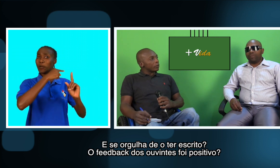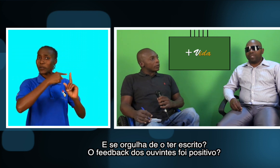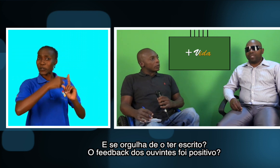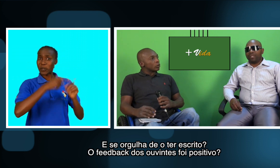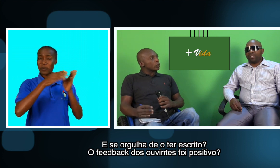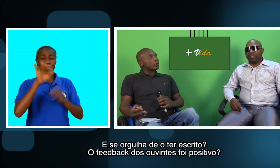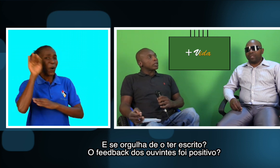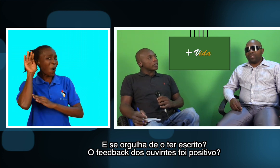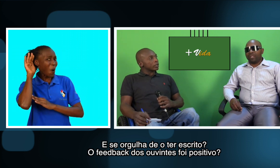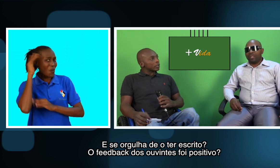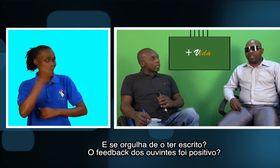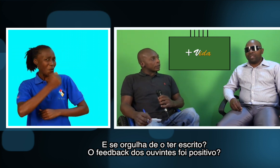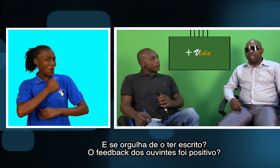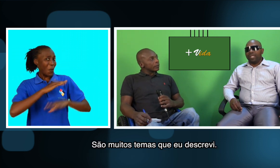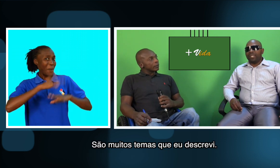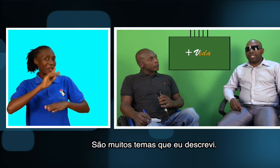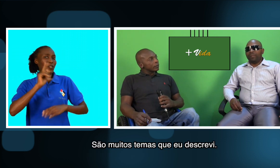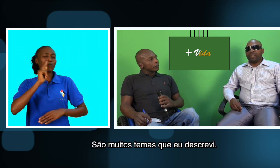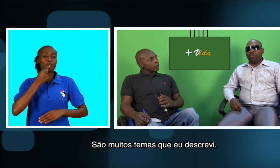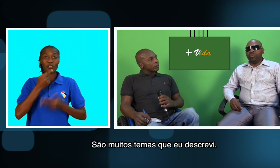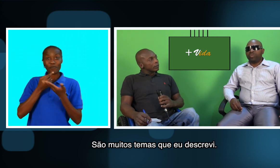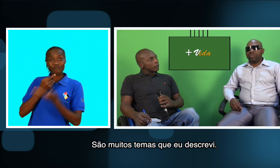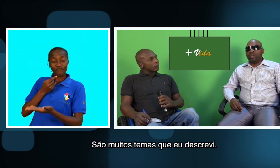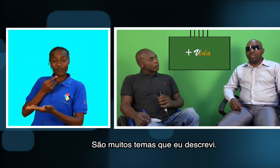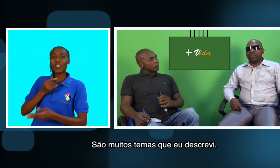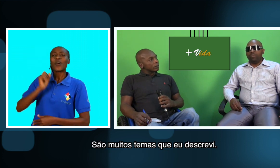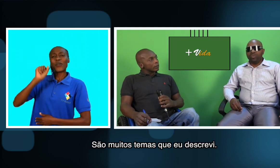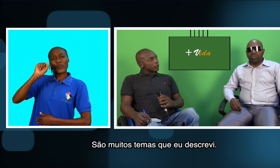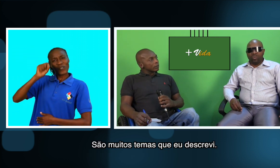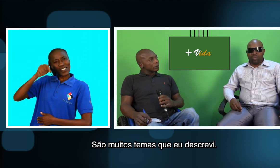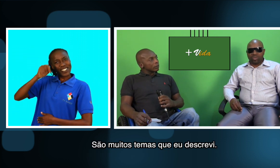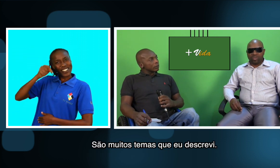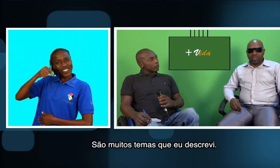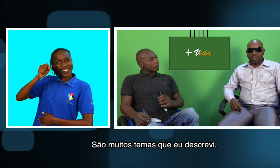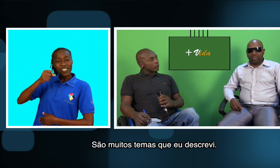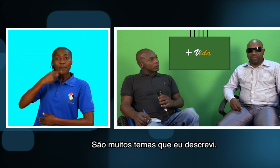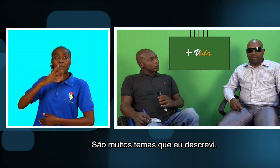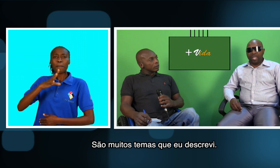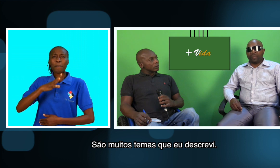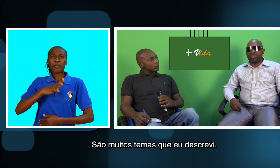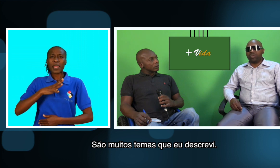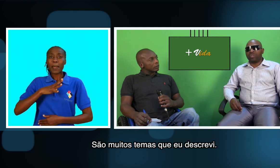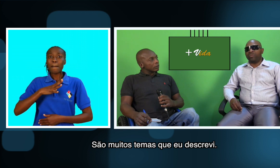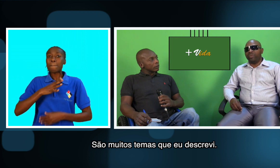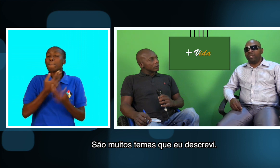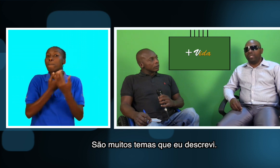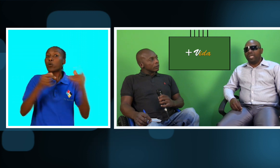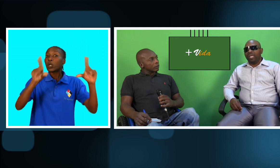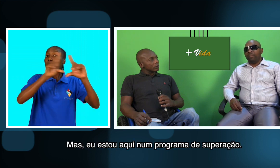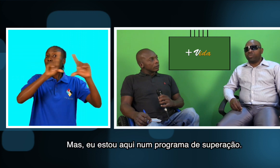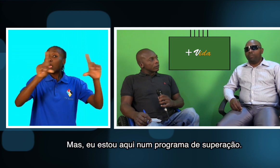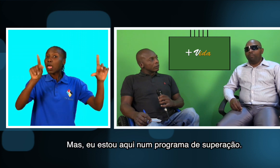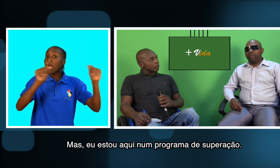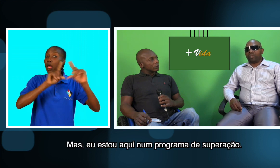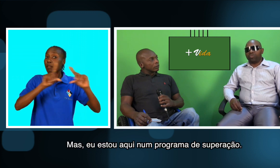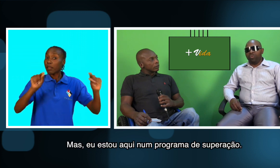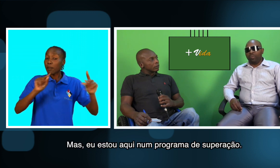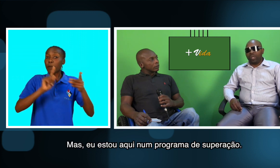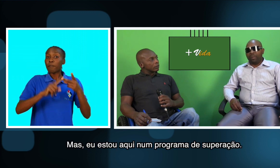dos ouvintes, nesse caso? Exatamente. São muitos temas que eu escrevi, mas eu estou num programa